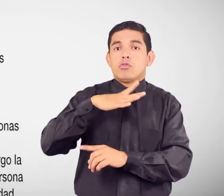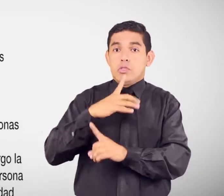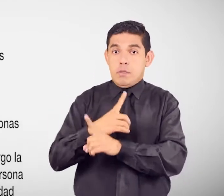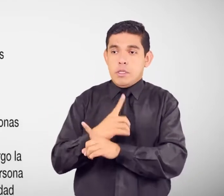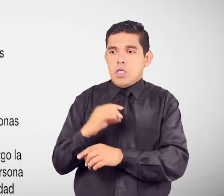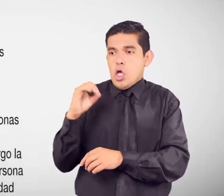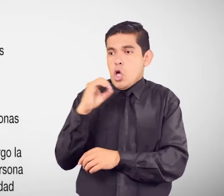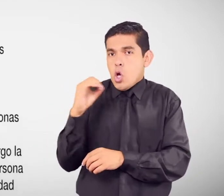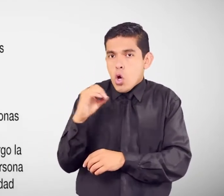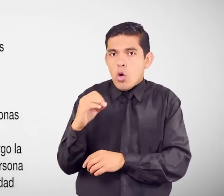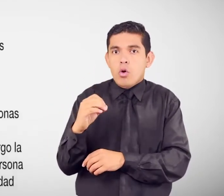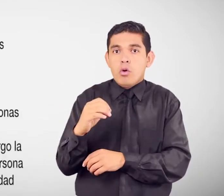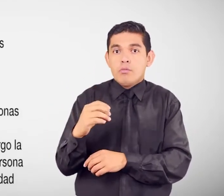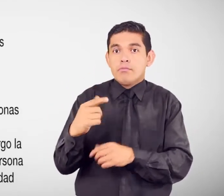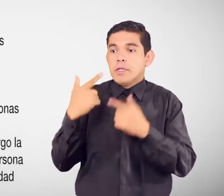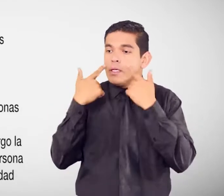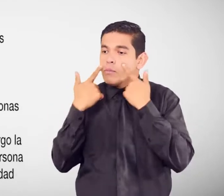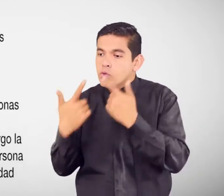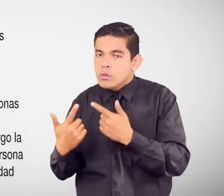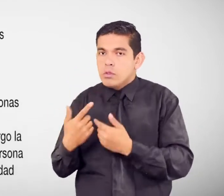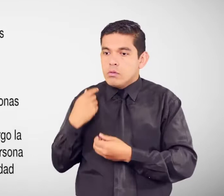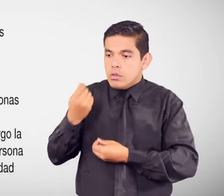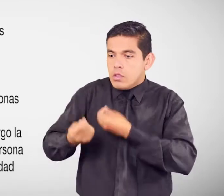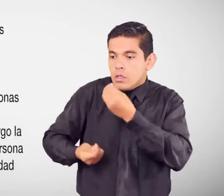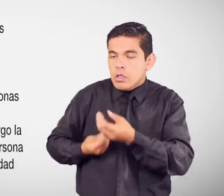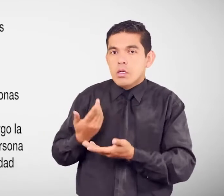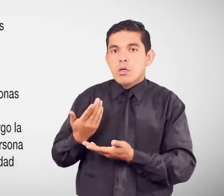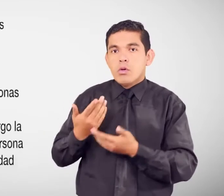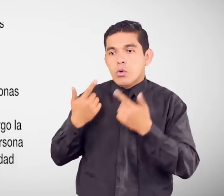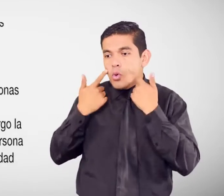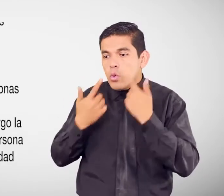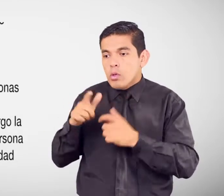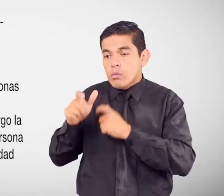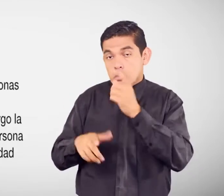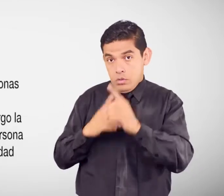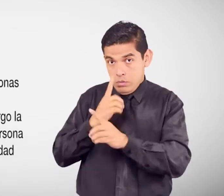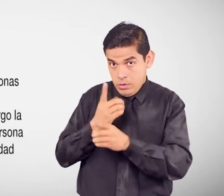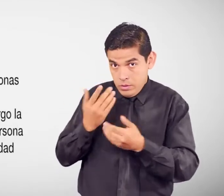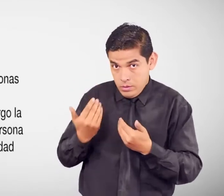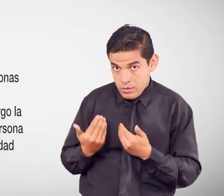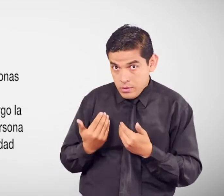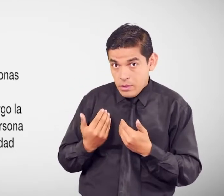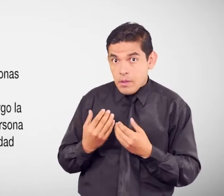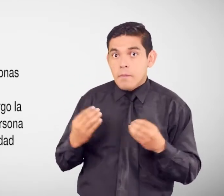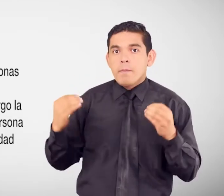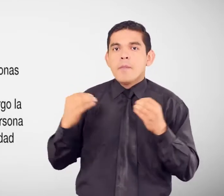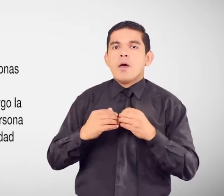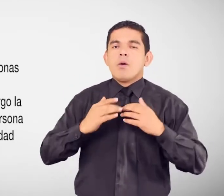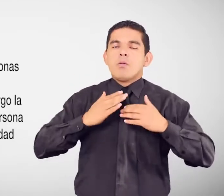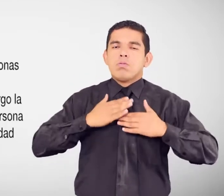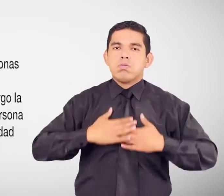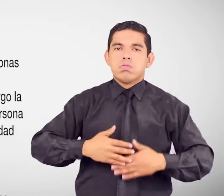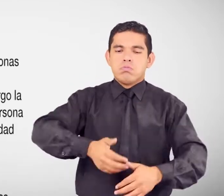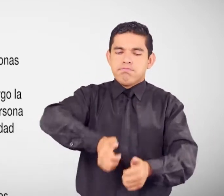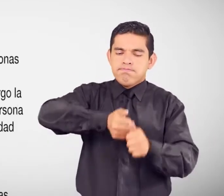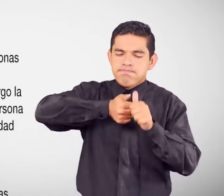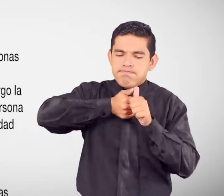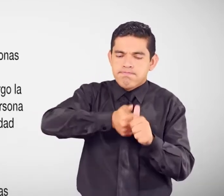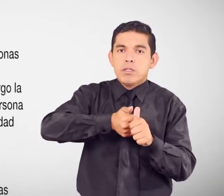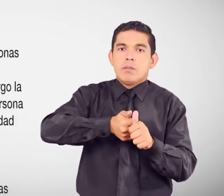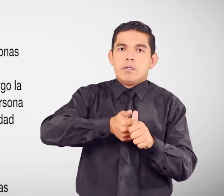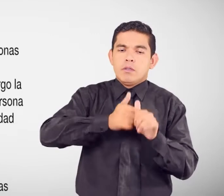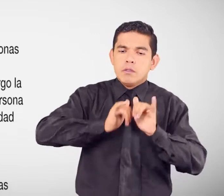tuviere a su cargo la manutención Mantenimiento De las personas con discapacidad Gozarán de estabilidad especial en el trabajo